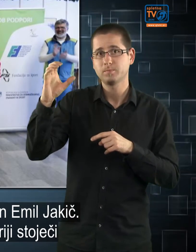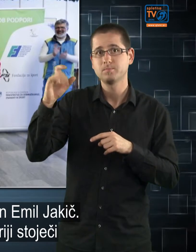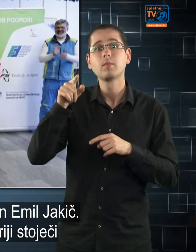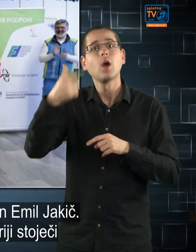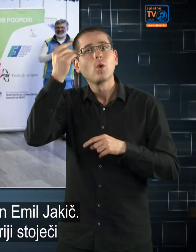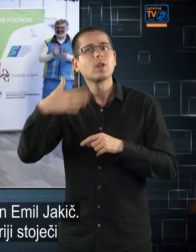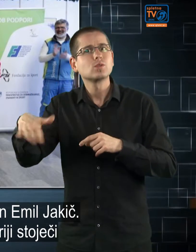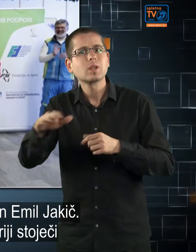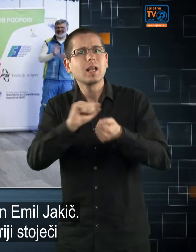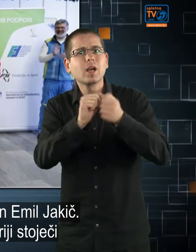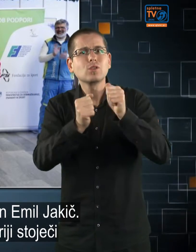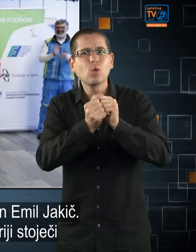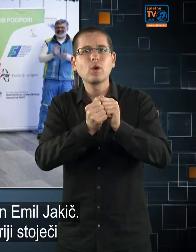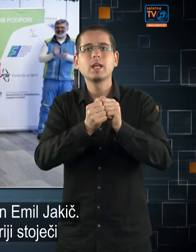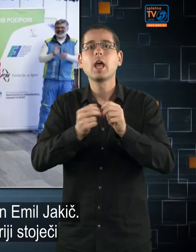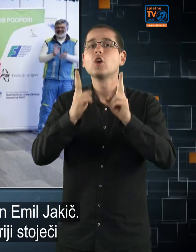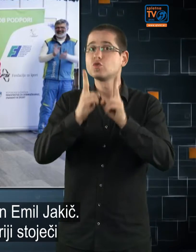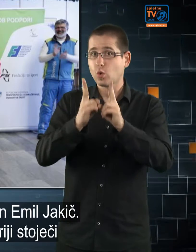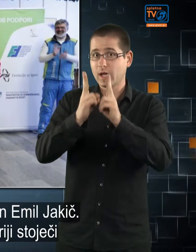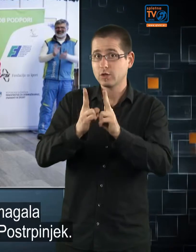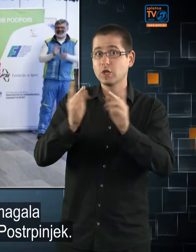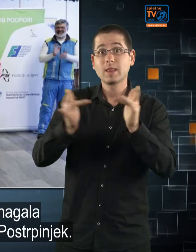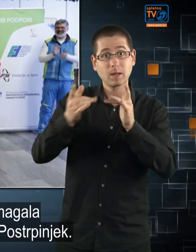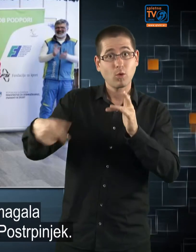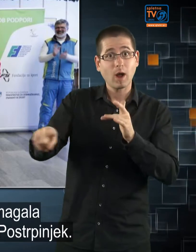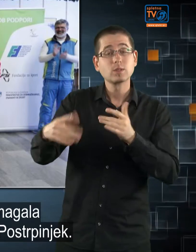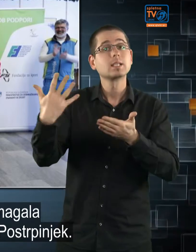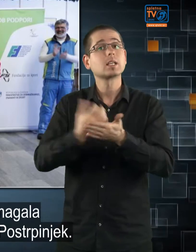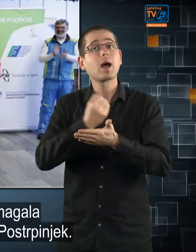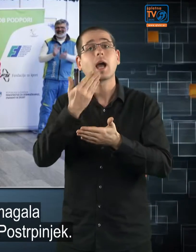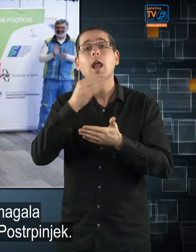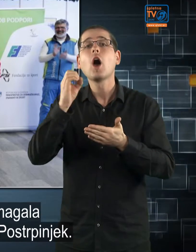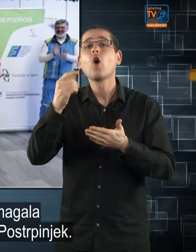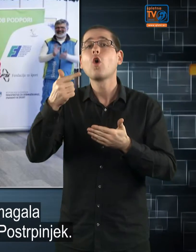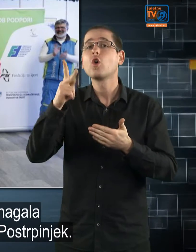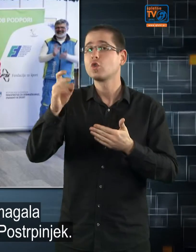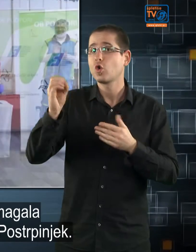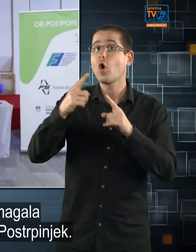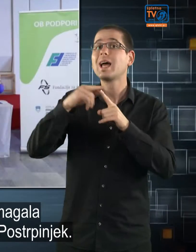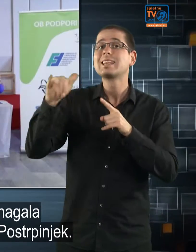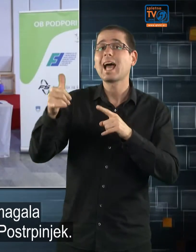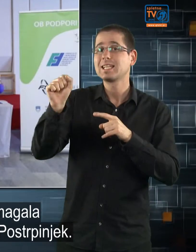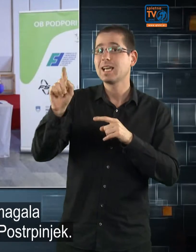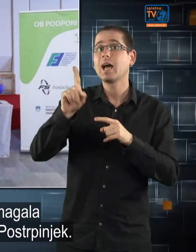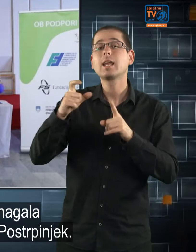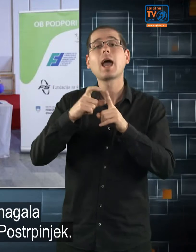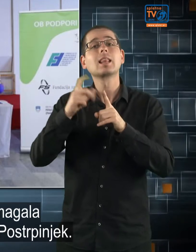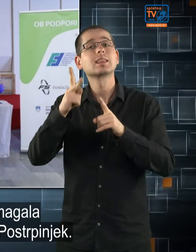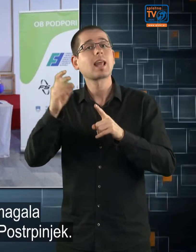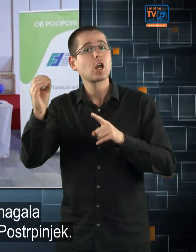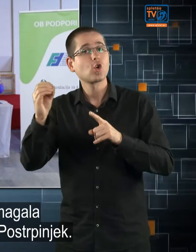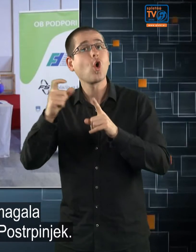V nacionalni kategoriji stoječi tekmovavci sta zmagala Hodko Tanja in Darko